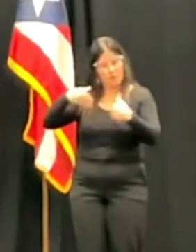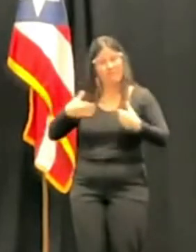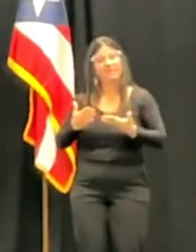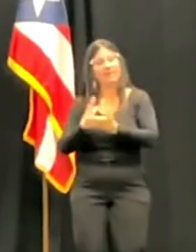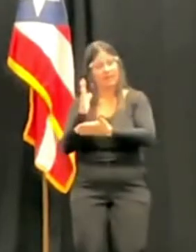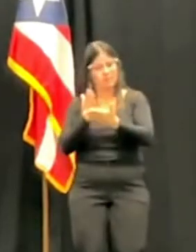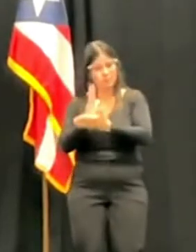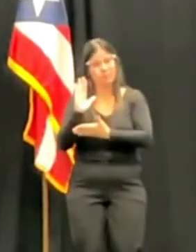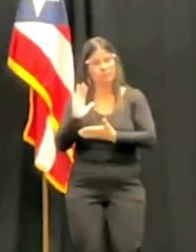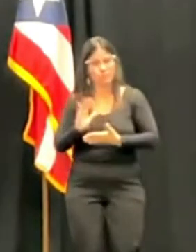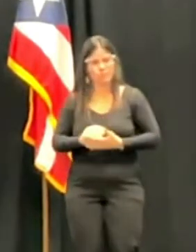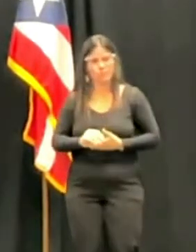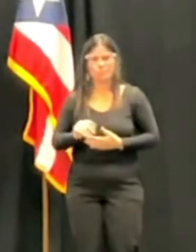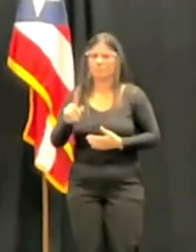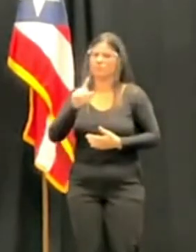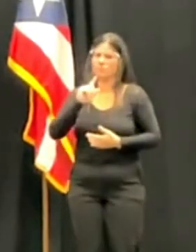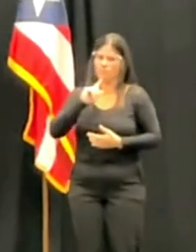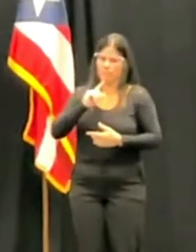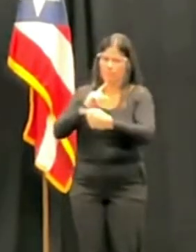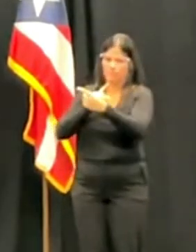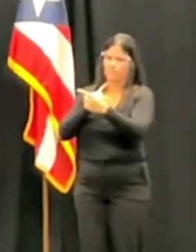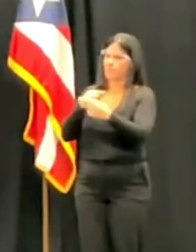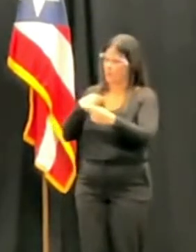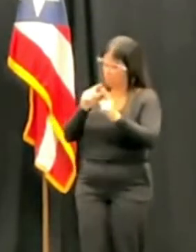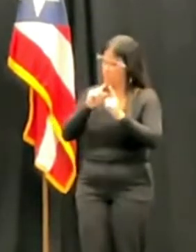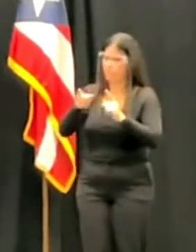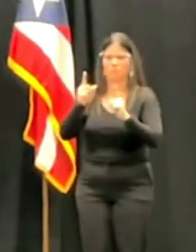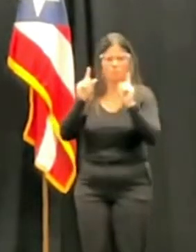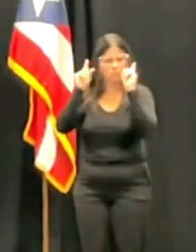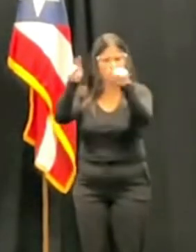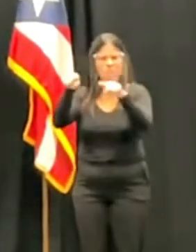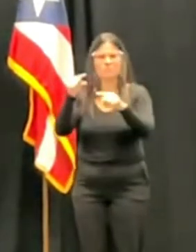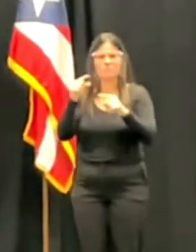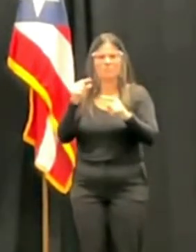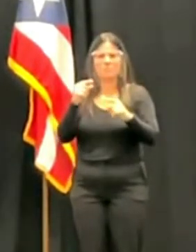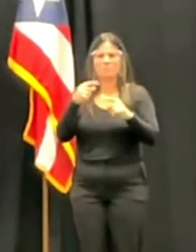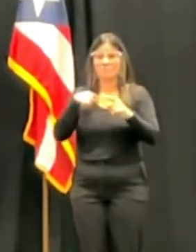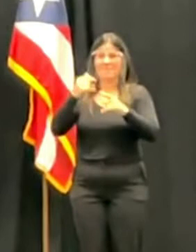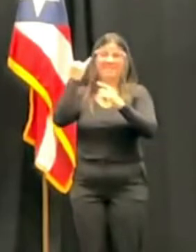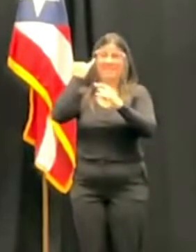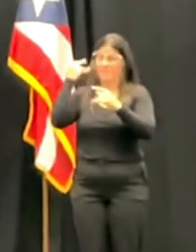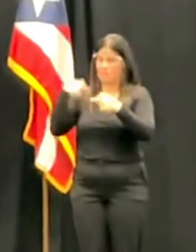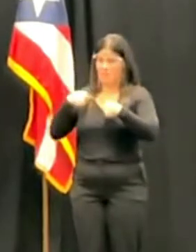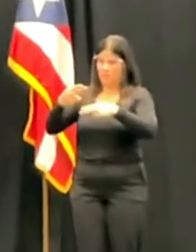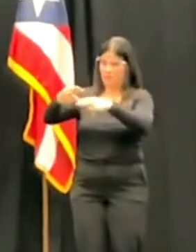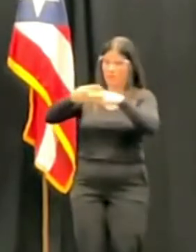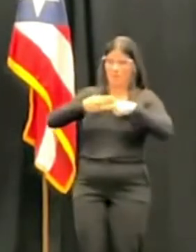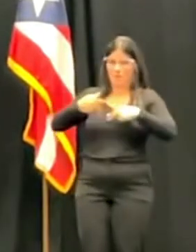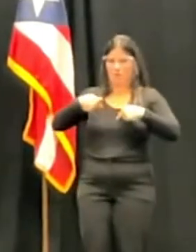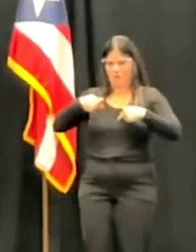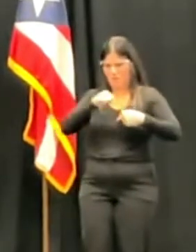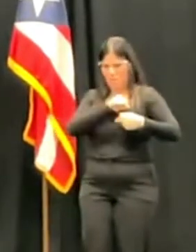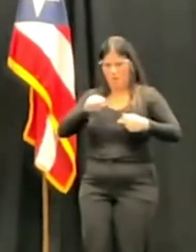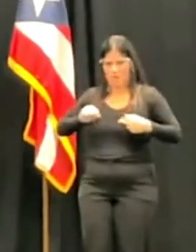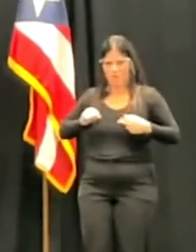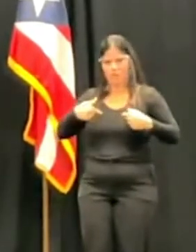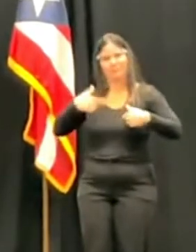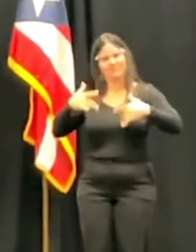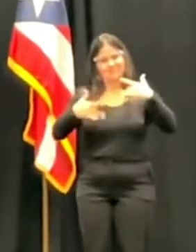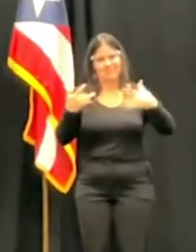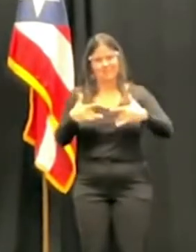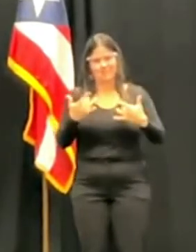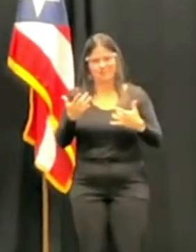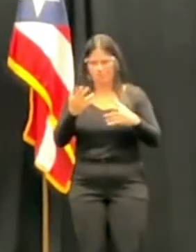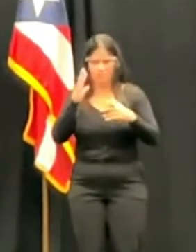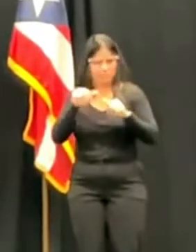ciertamente, voy al Tribunal Supremo de ser confirmada por el Senado de Puerto Rico con mucho entusiasmo para seguir haciendo y